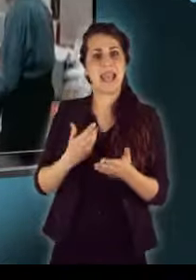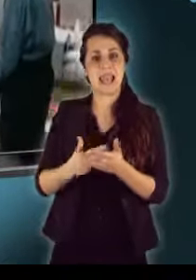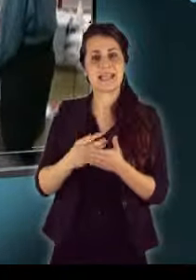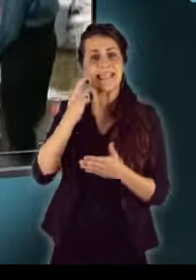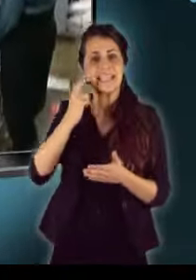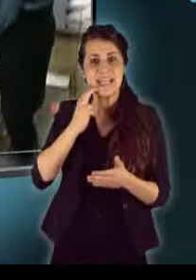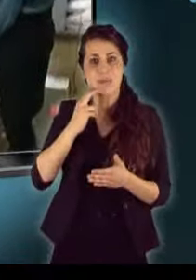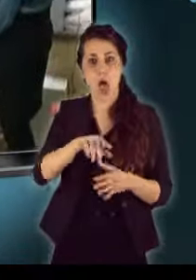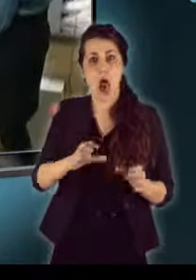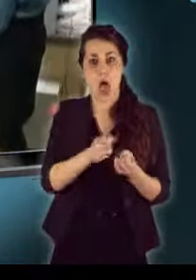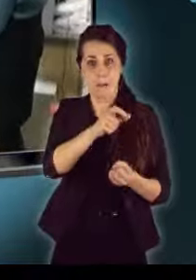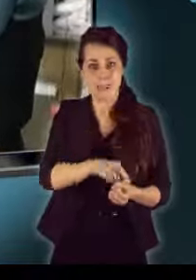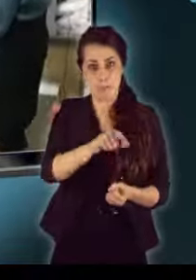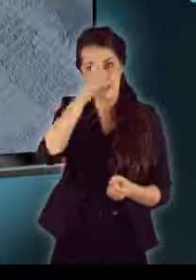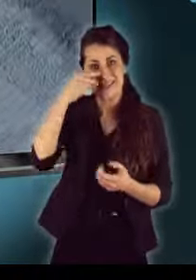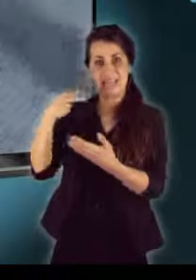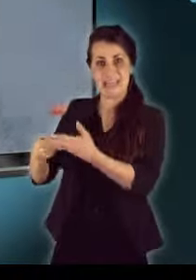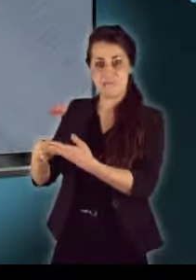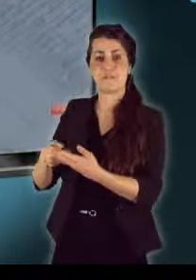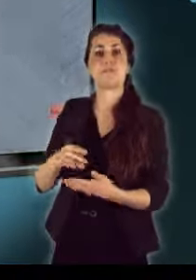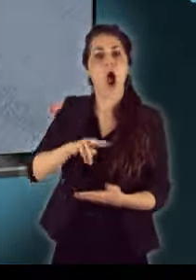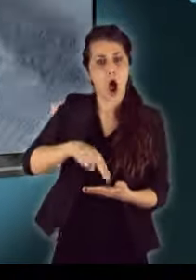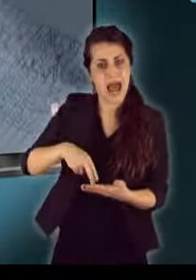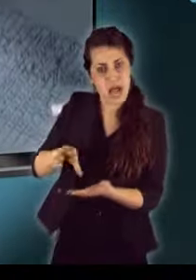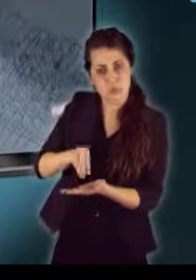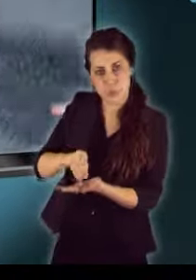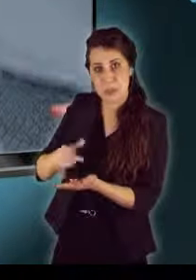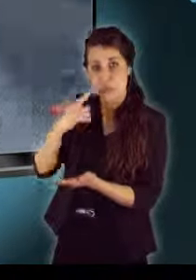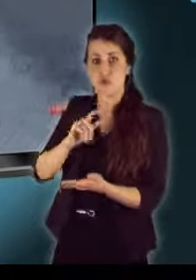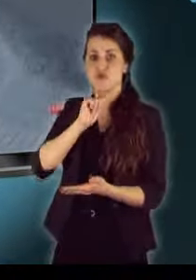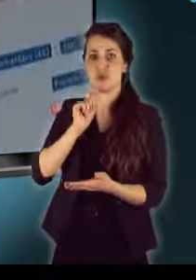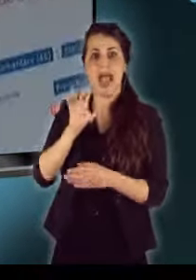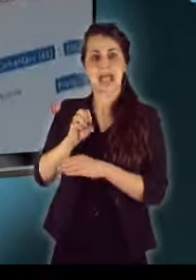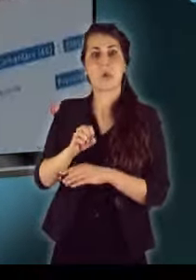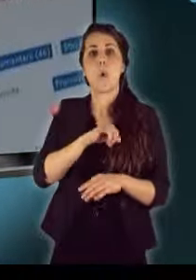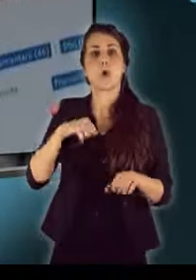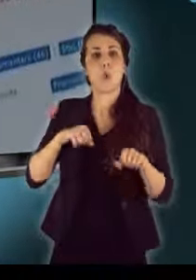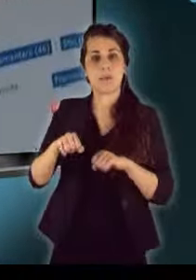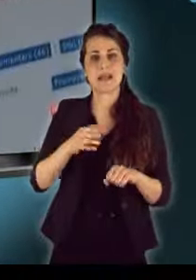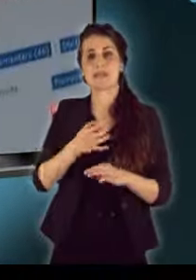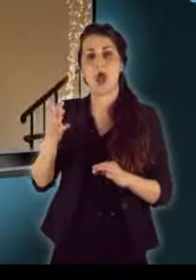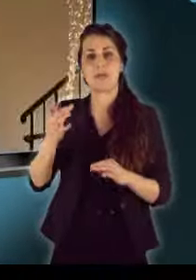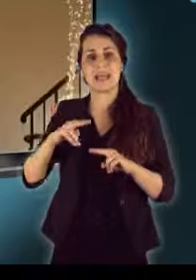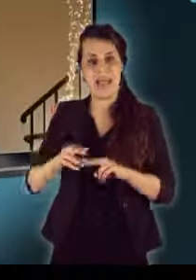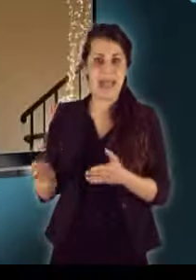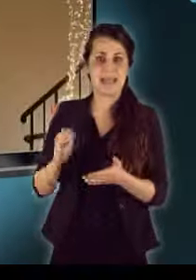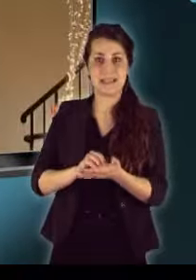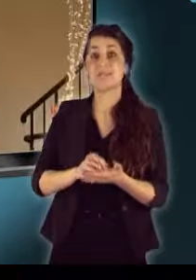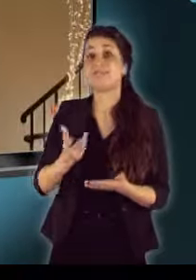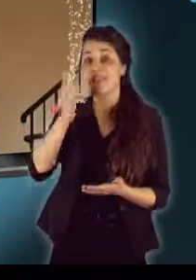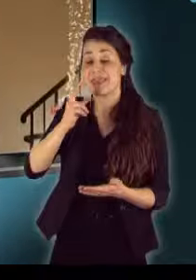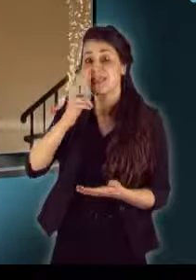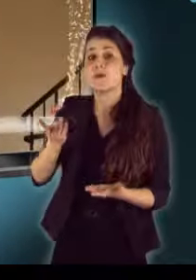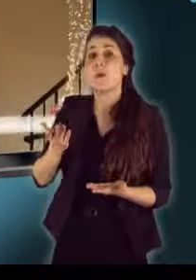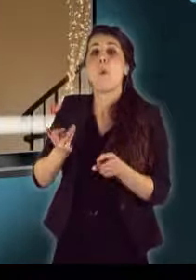hogy az intézményt az alapítóról nevezzék el. Aláírás gyűjtésbe kezdtek és elérték, hogy az önkormányzat napi rendre vegye. Kíváncsián figyeljük majd,